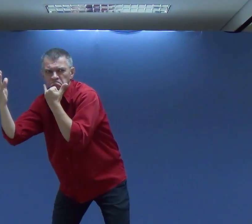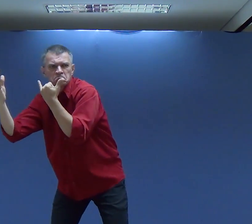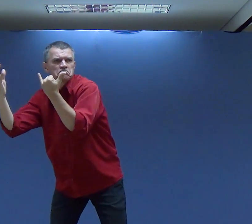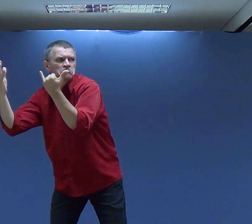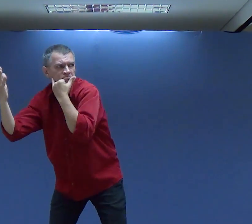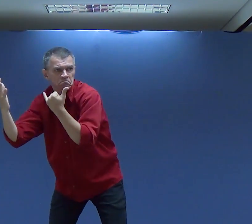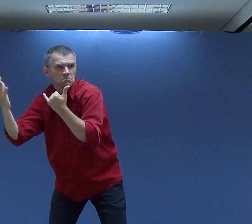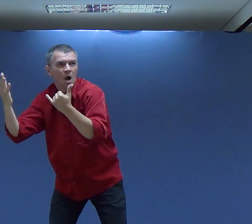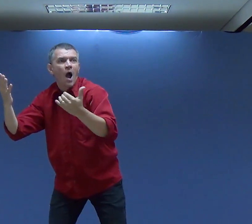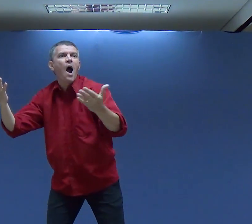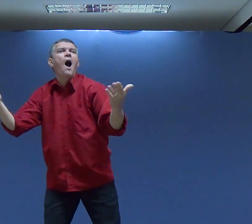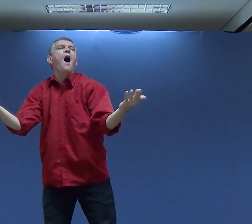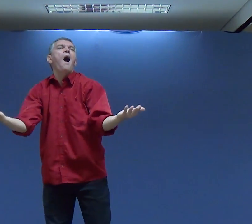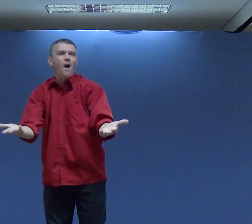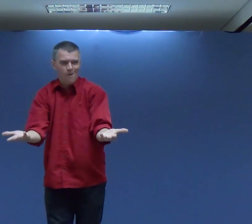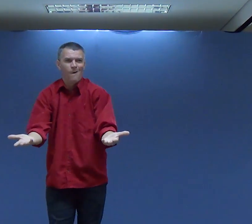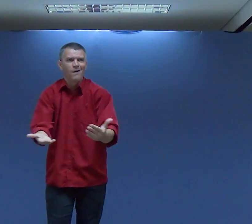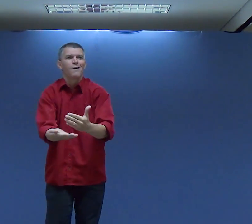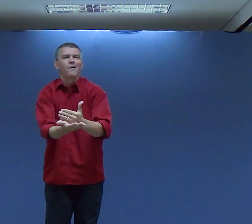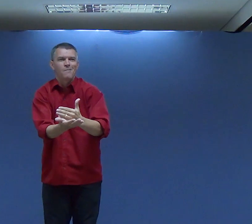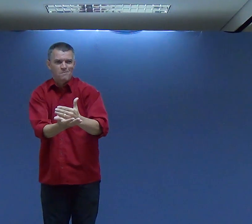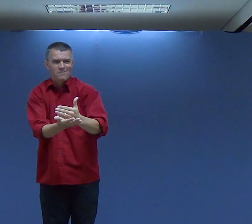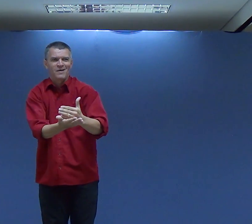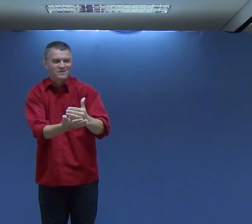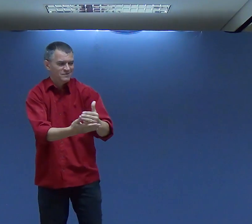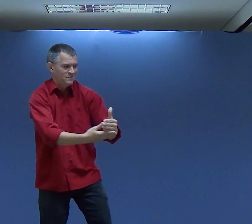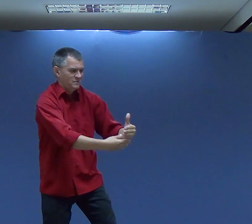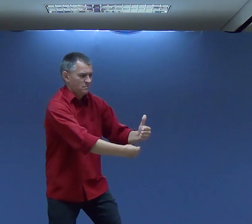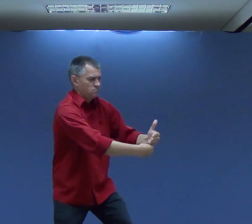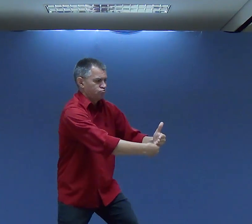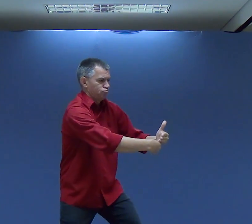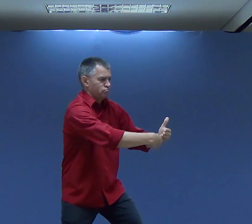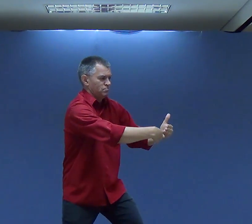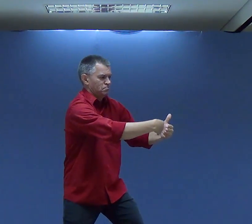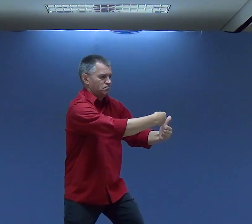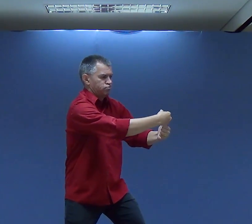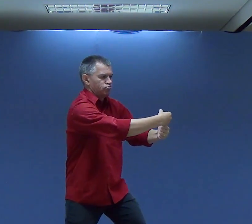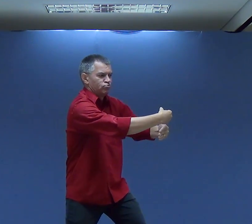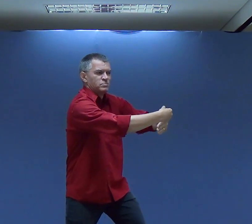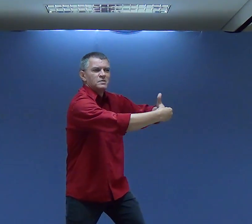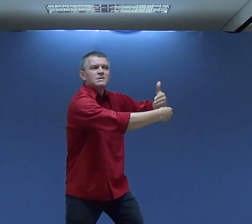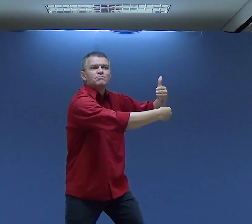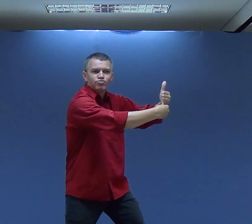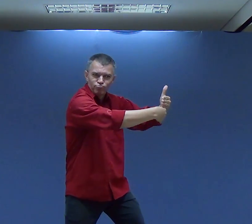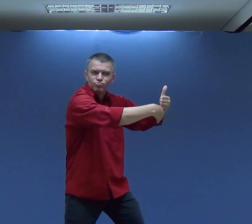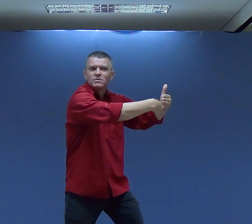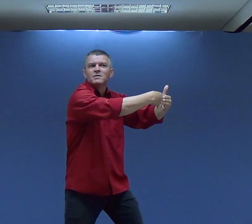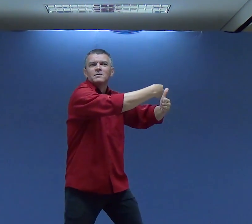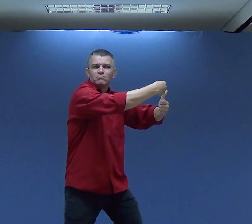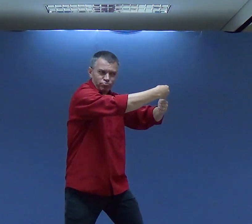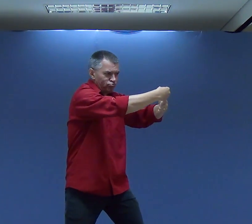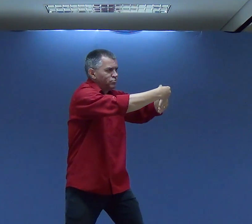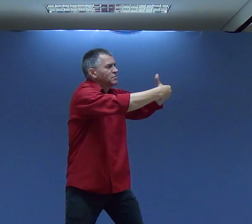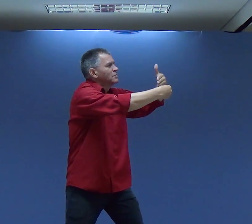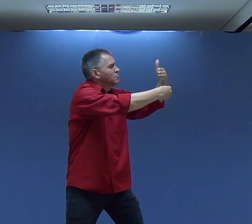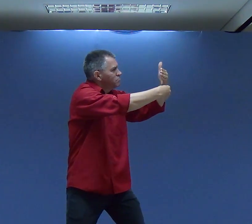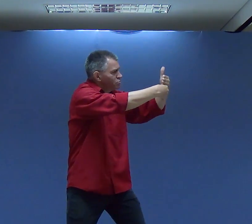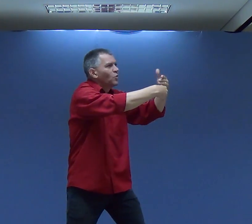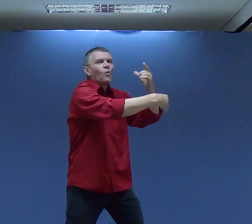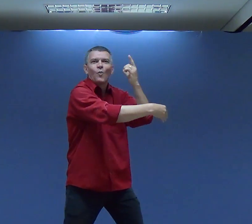uma Duas Três Quatro Cinco Pessoas E com isso Essa parede Essas brechas Começaram a